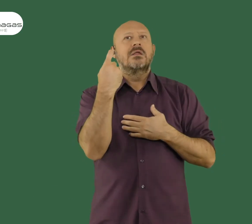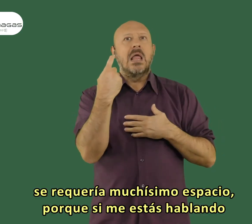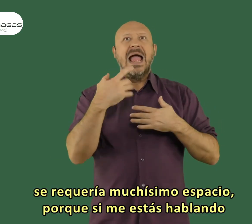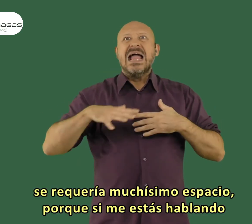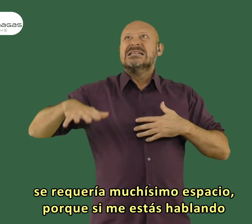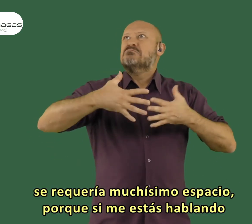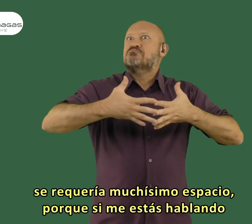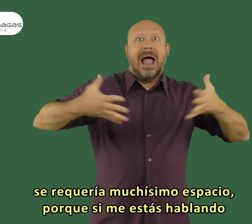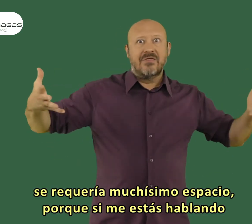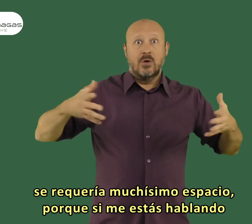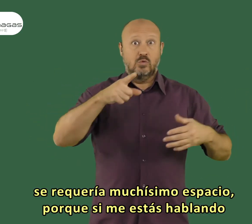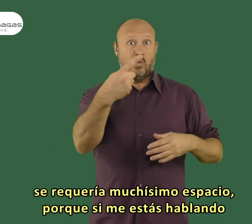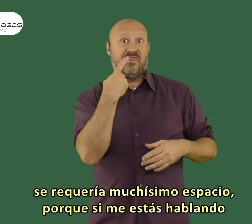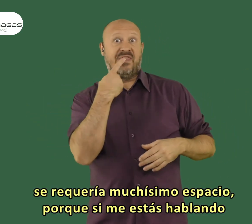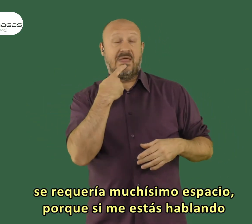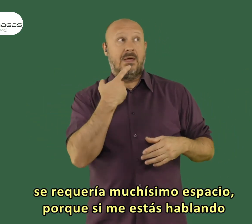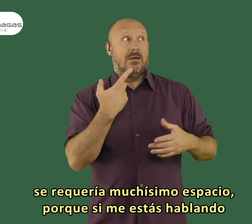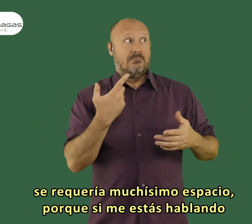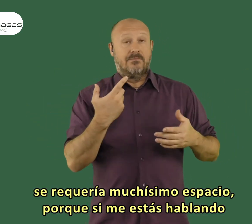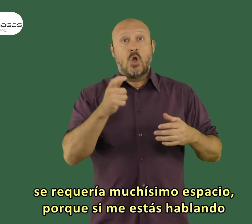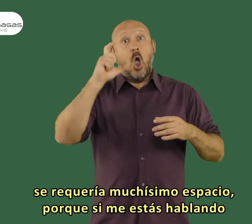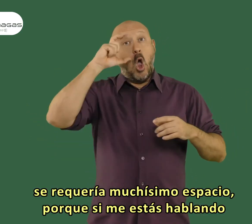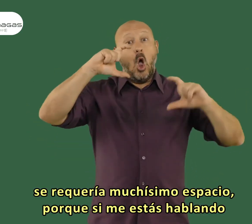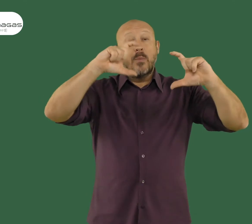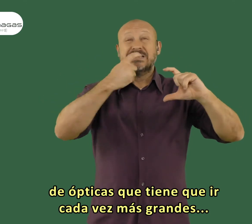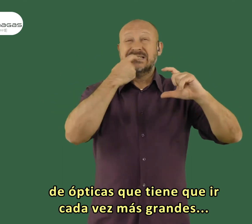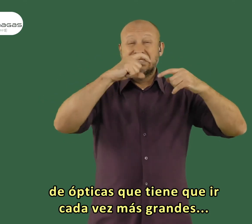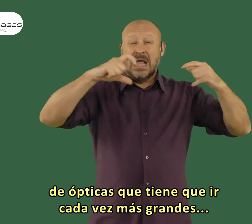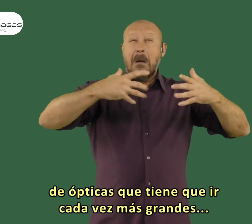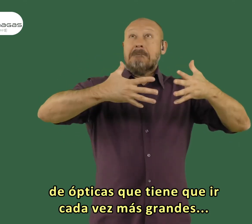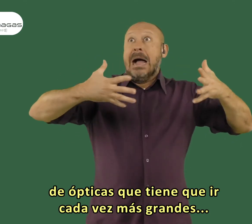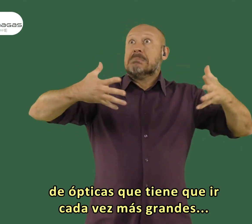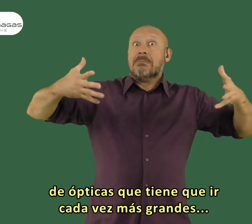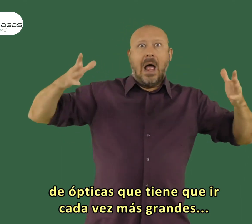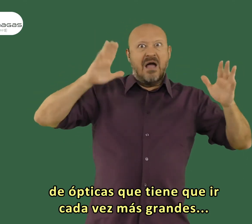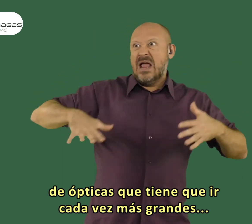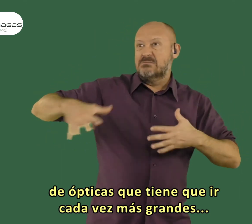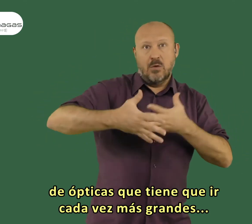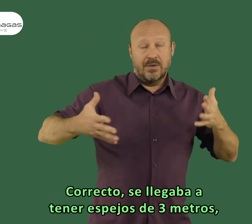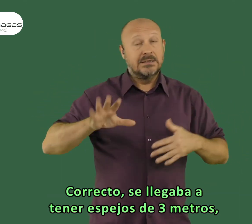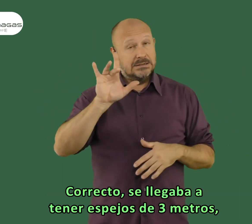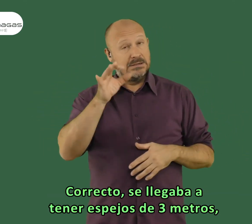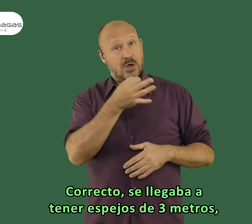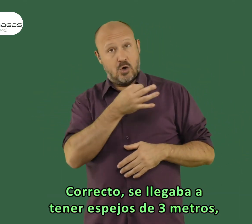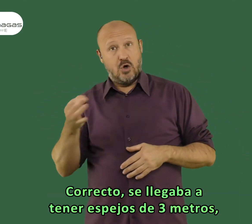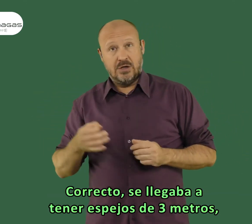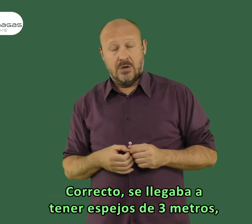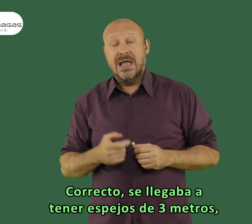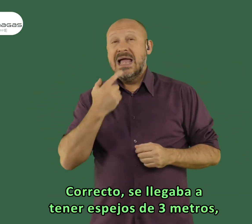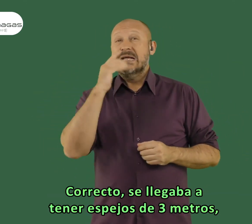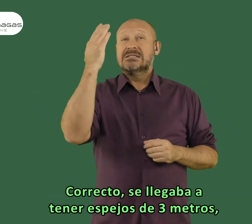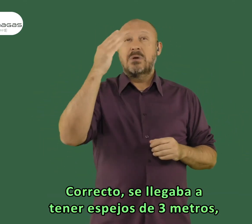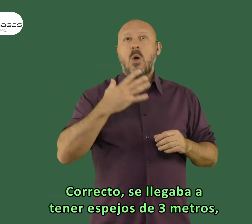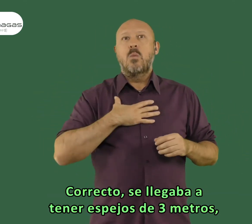se requería muchísimo espacio porque si me estás hablando de ópticas que tienen que ir cada vez más grandes sí, sí, correcto se